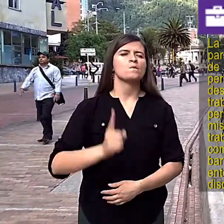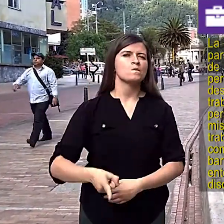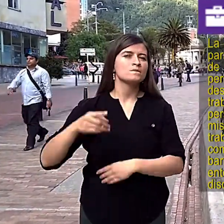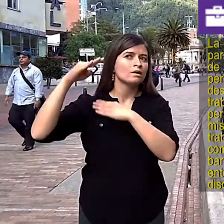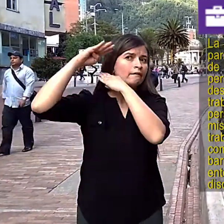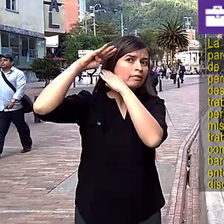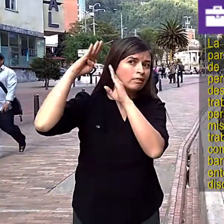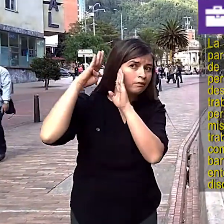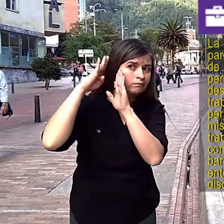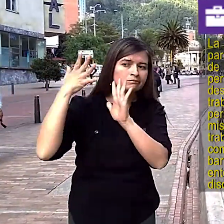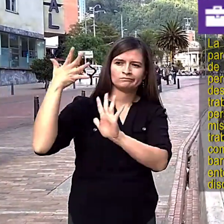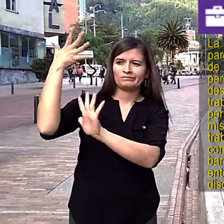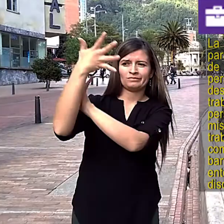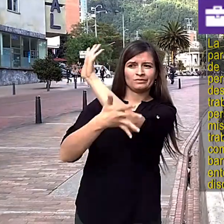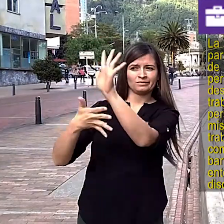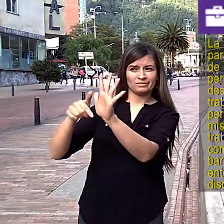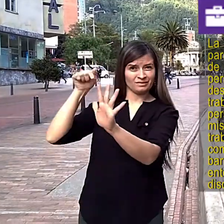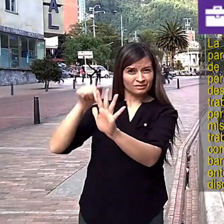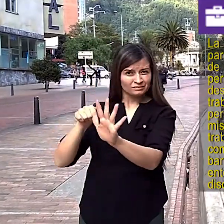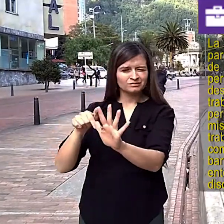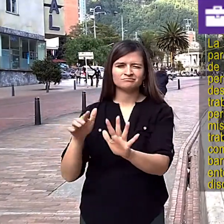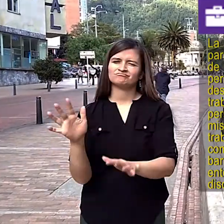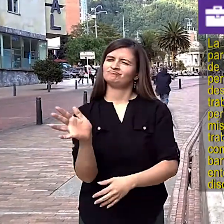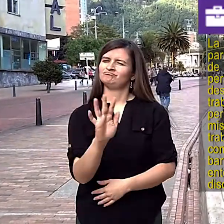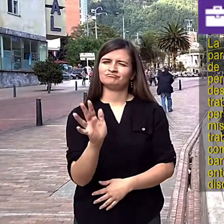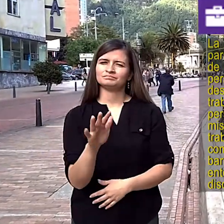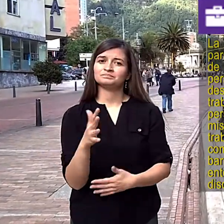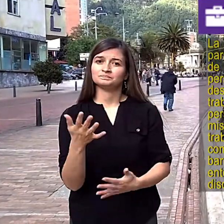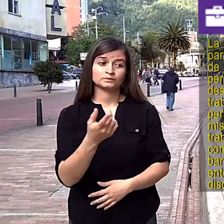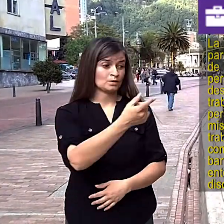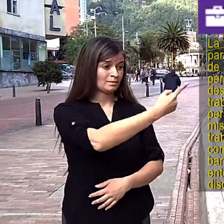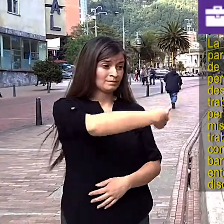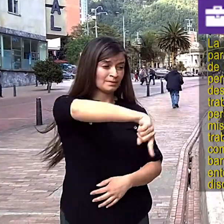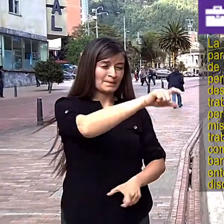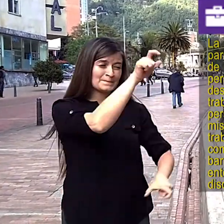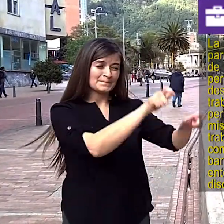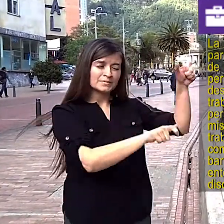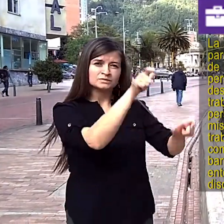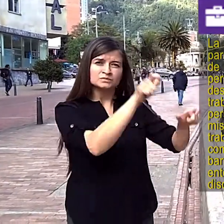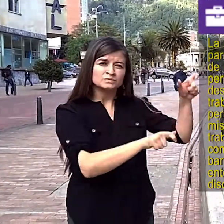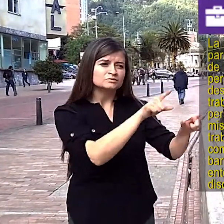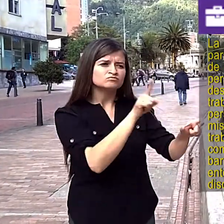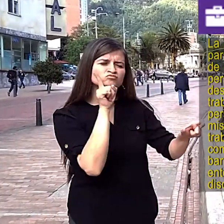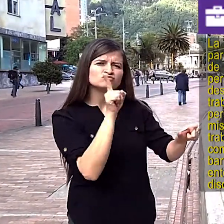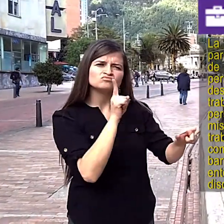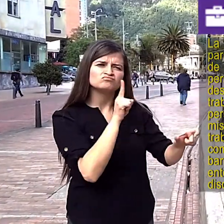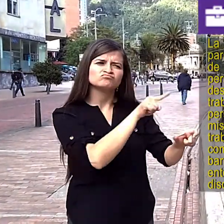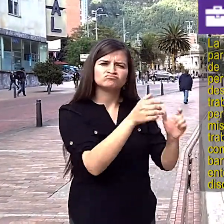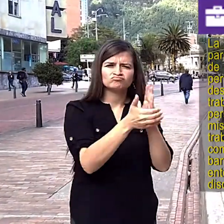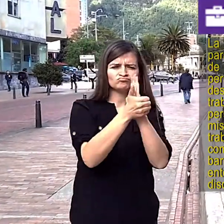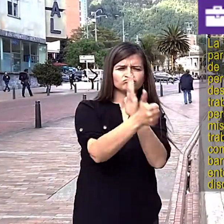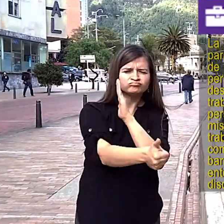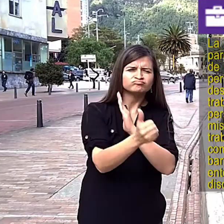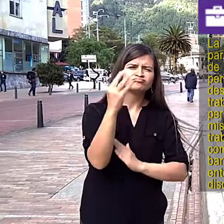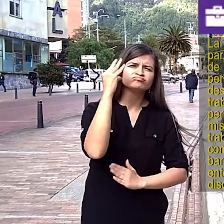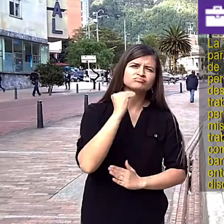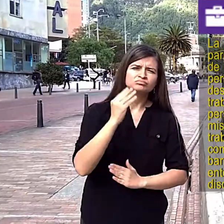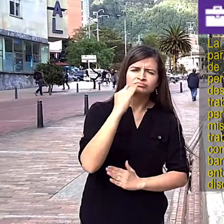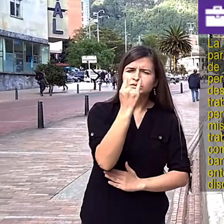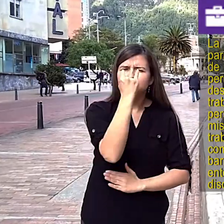intérpretes permite que las personas sordas puedan desempeñar casi todo tipo de trabajo. Es importante que las